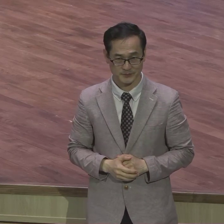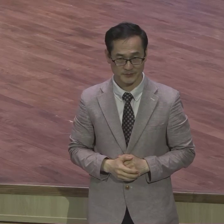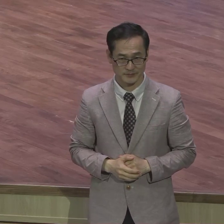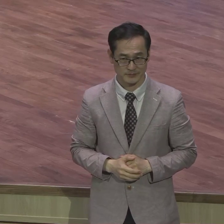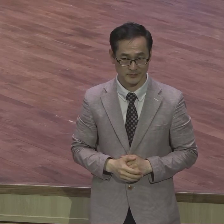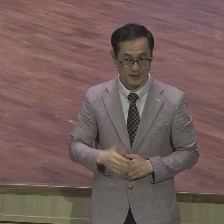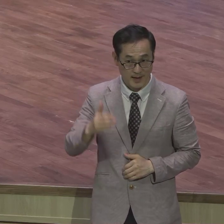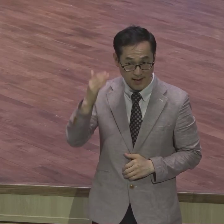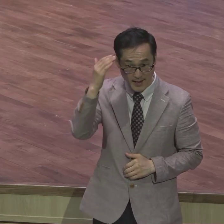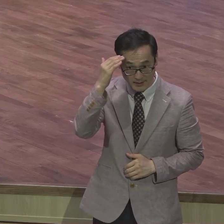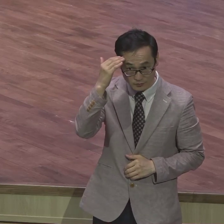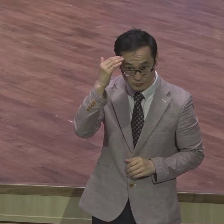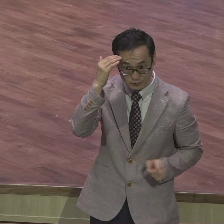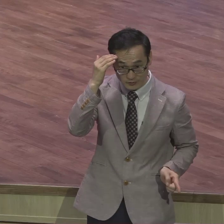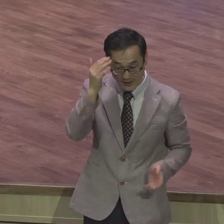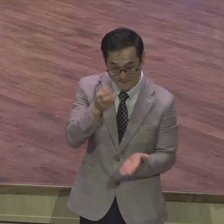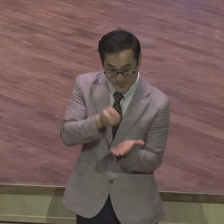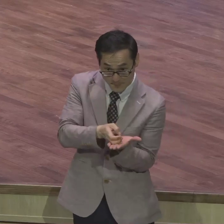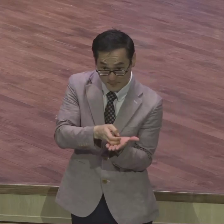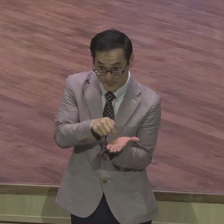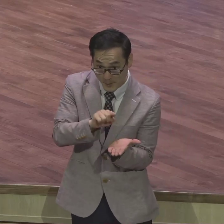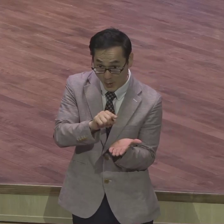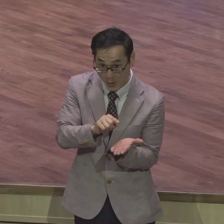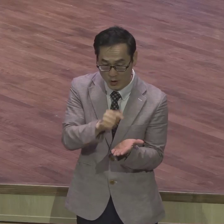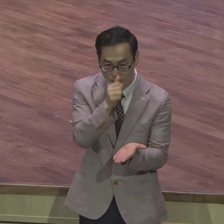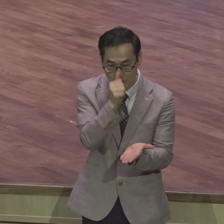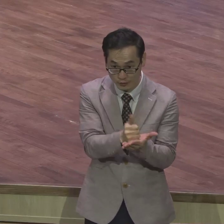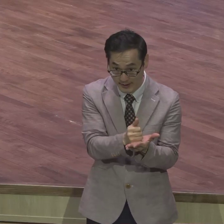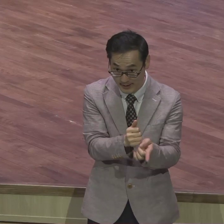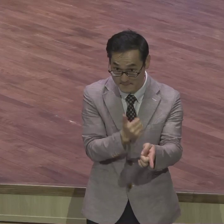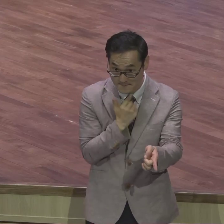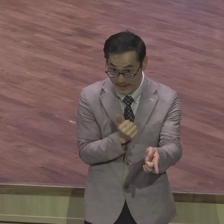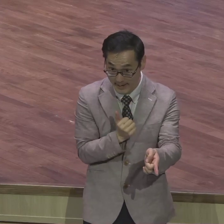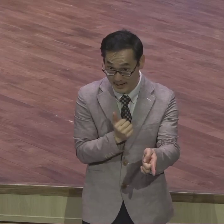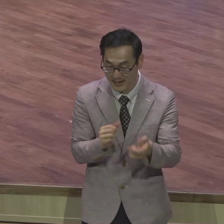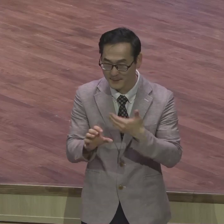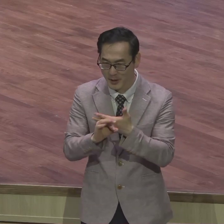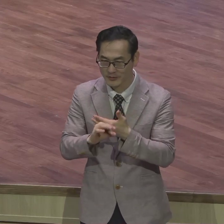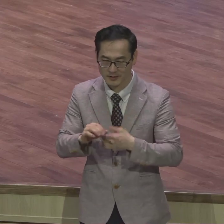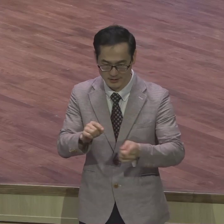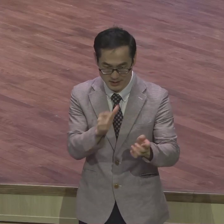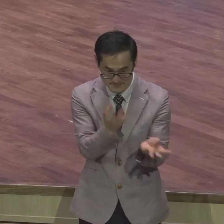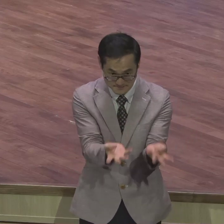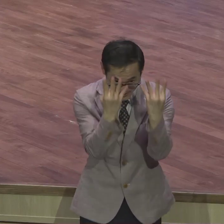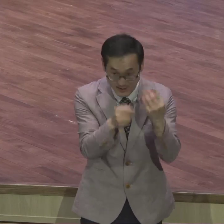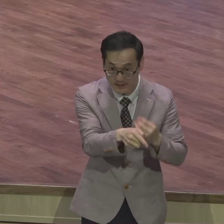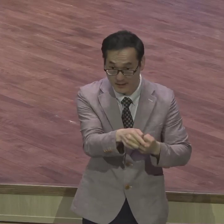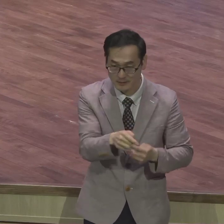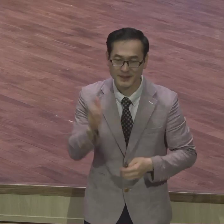법률에 보면 죄를 지은 죄인을 대통령이 특별 사면하는 제도가 있어요